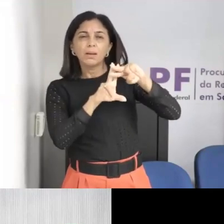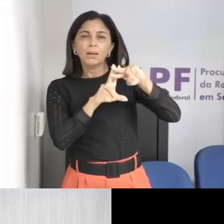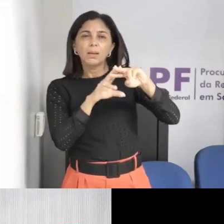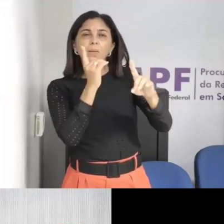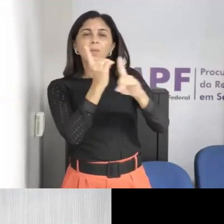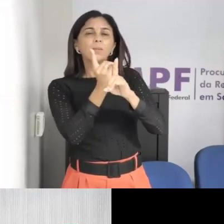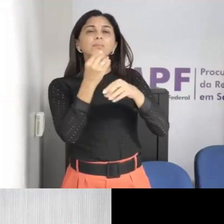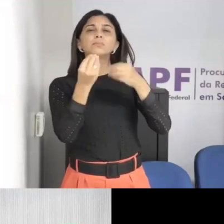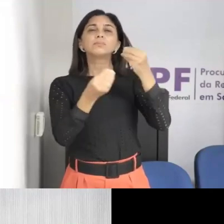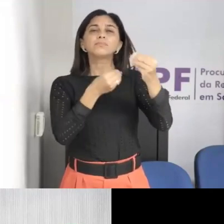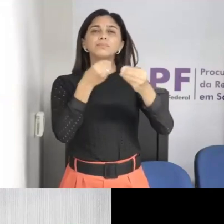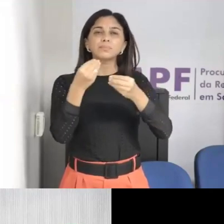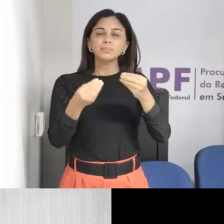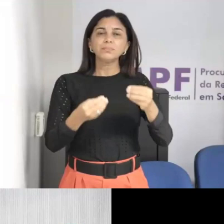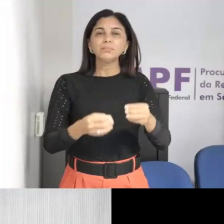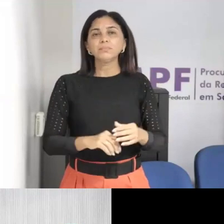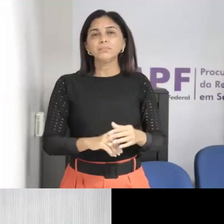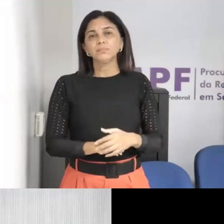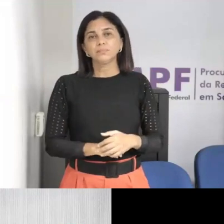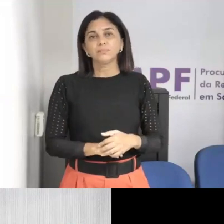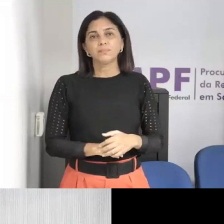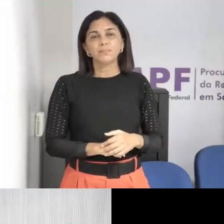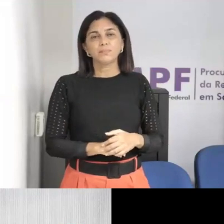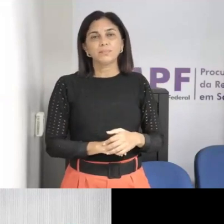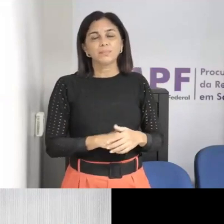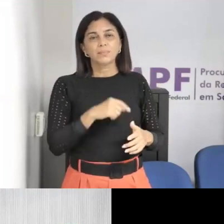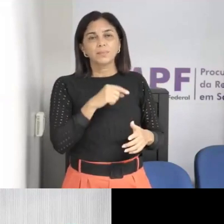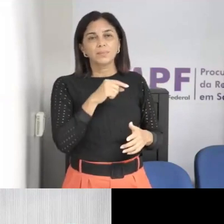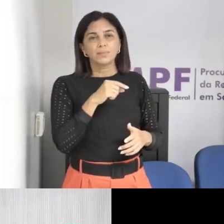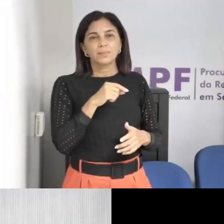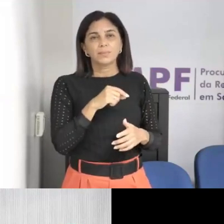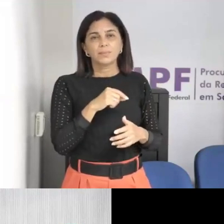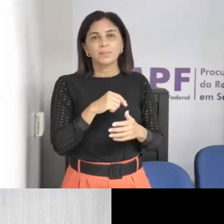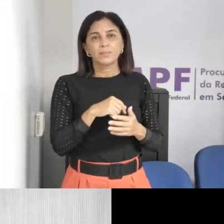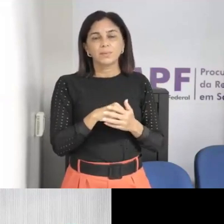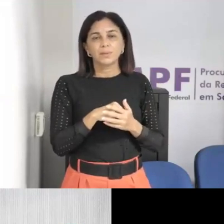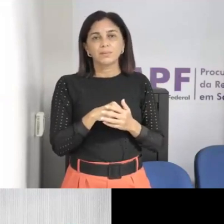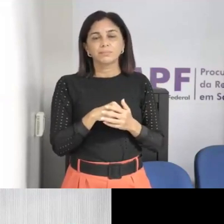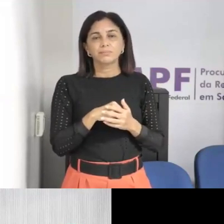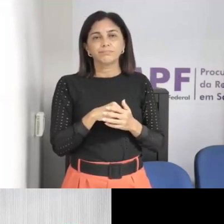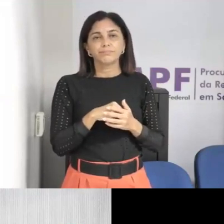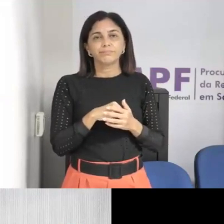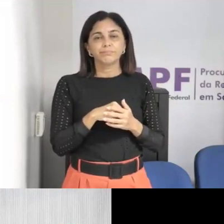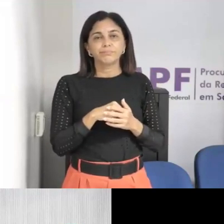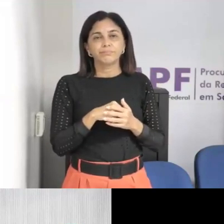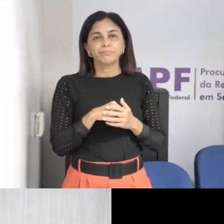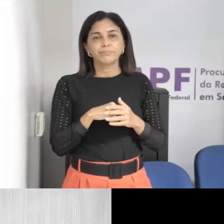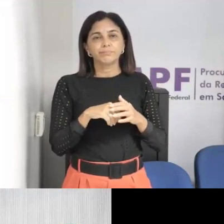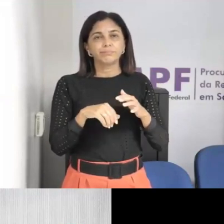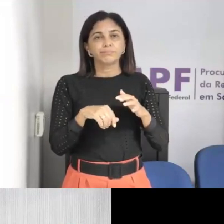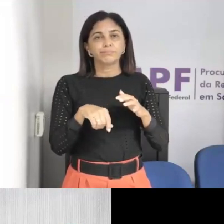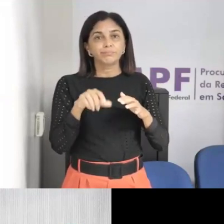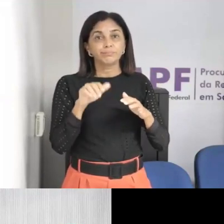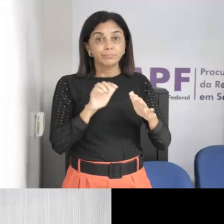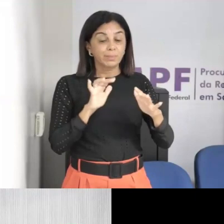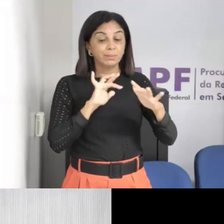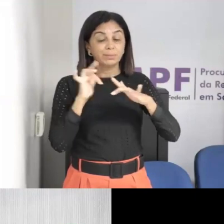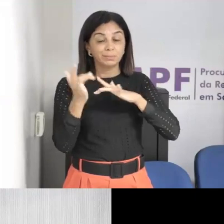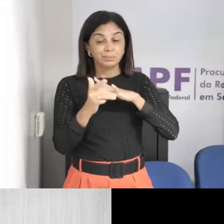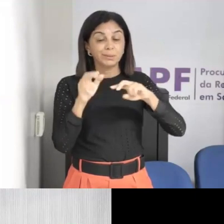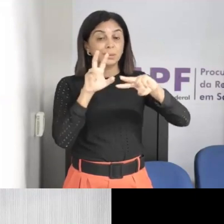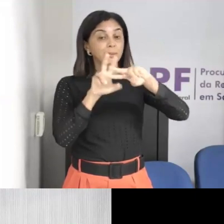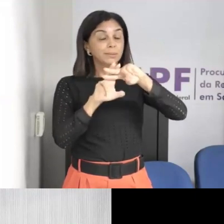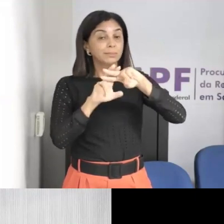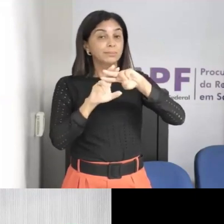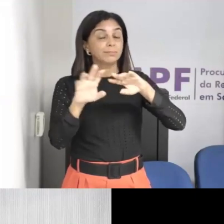nós queríamos entender como é que acontece esse processo, né, esse processo desse cuidado com o uso das hashtags nas redes sociais,